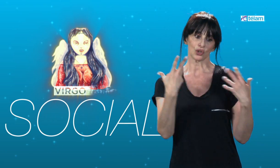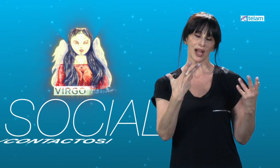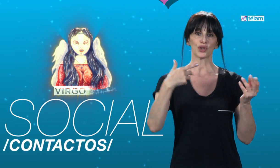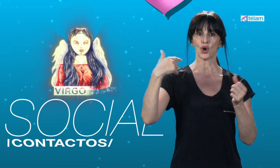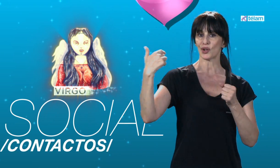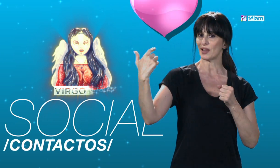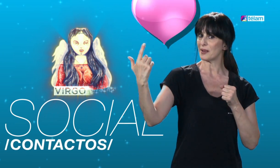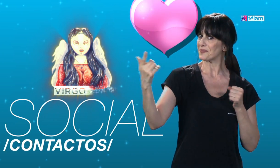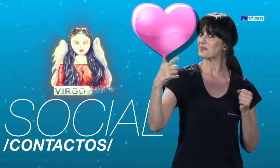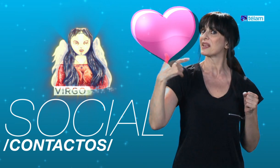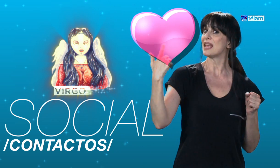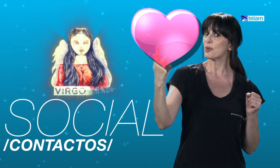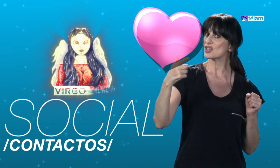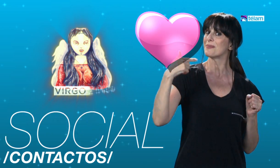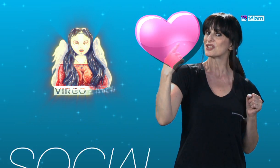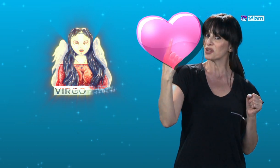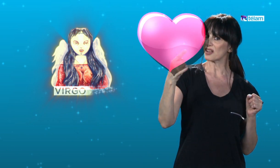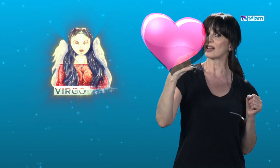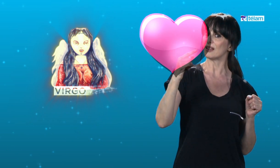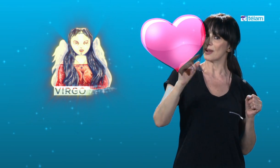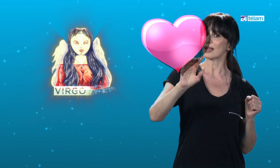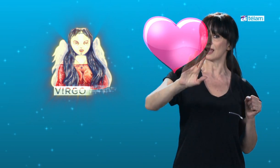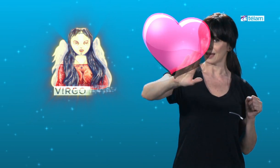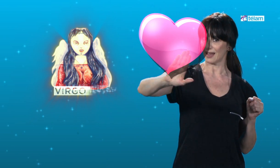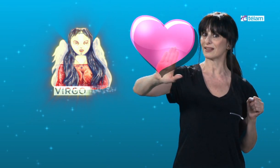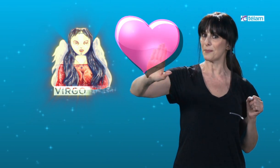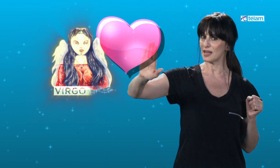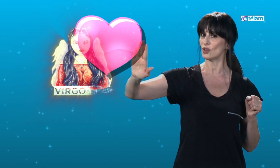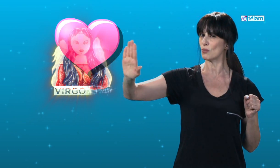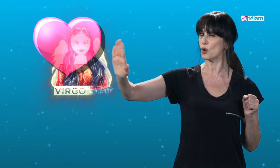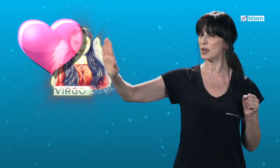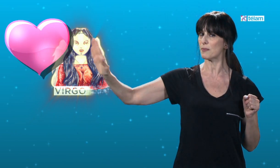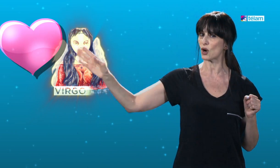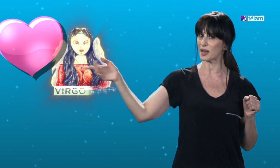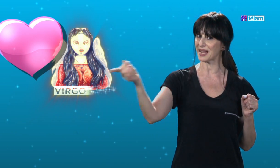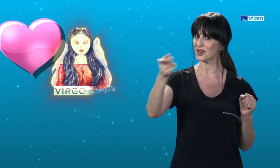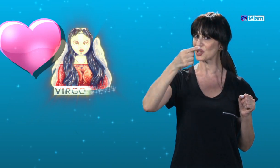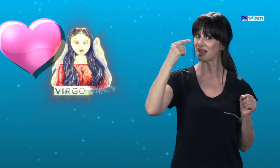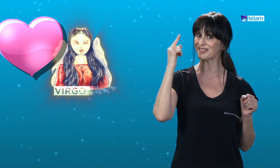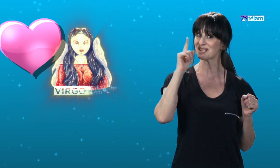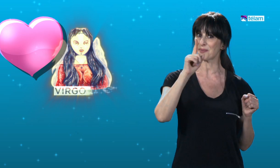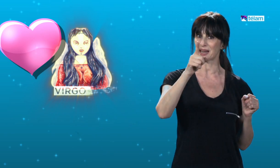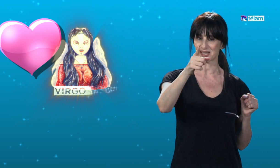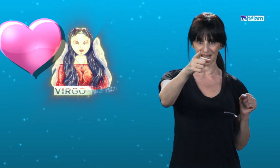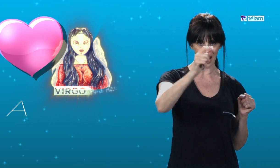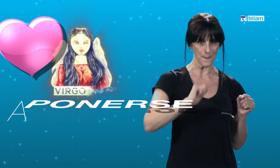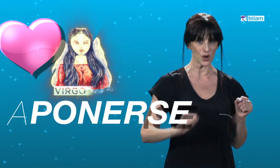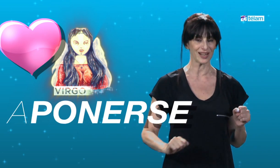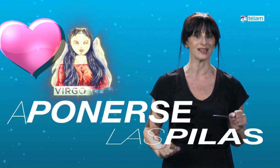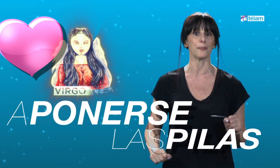contacto y aproximaciones afectivas que están viniendo muy bien para los virginianos en esta semana. Así que a ponerse las